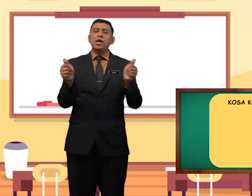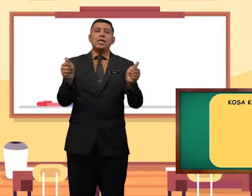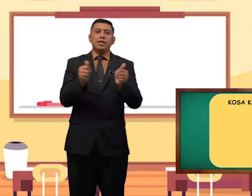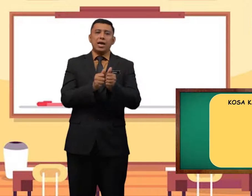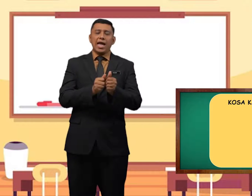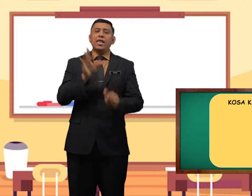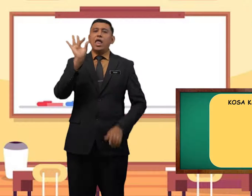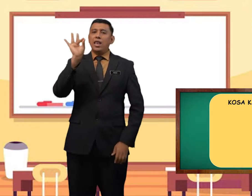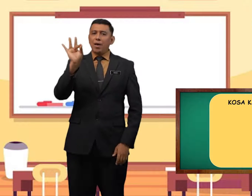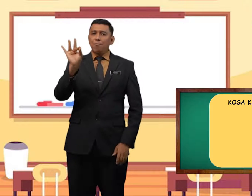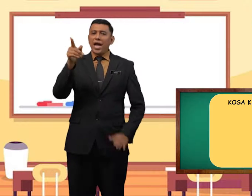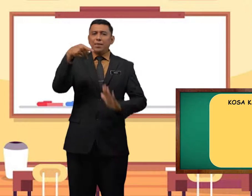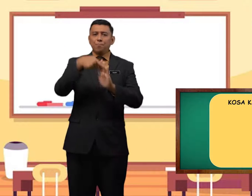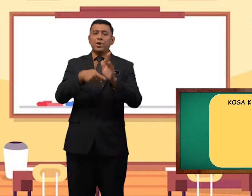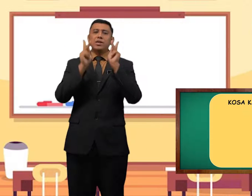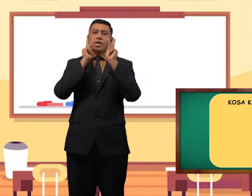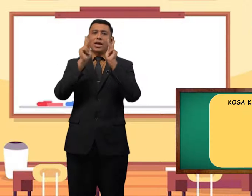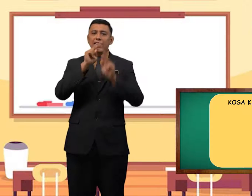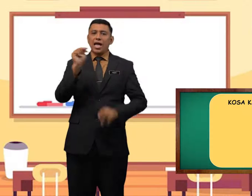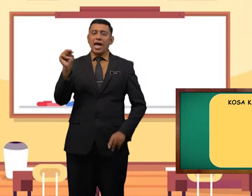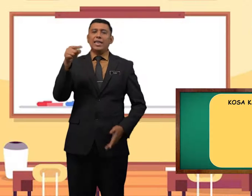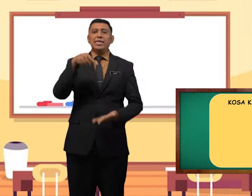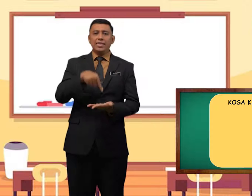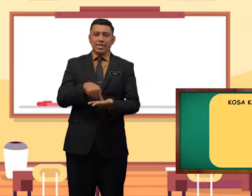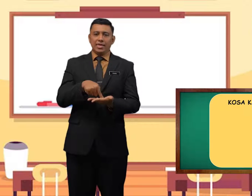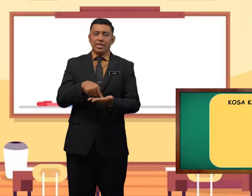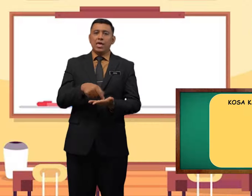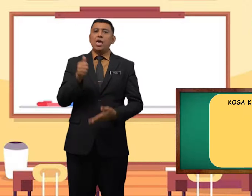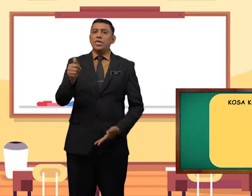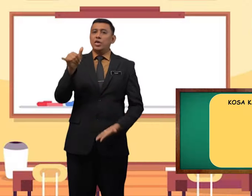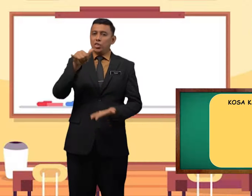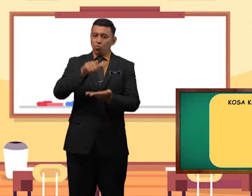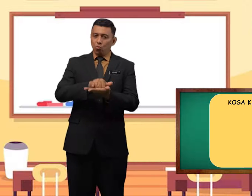dengan 8 perkataan ini iaitu